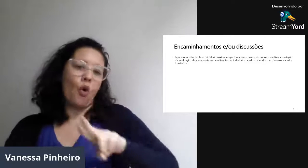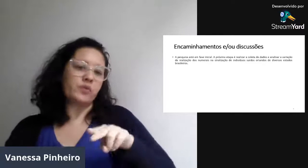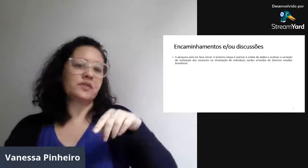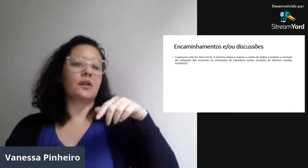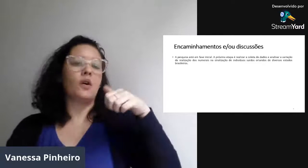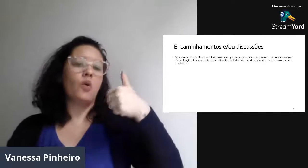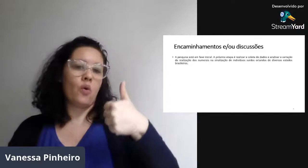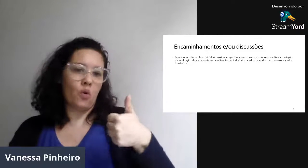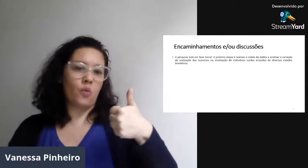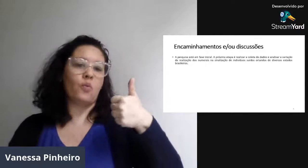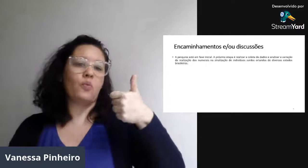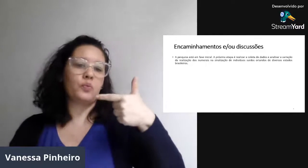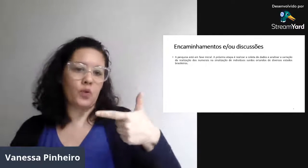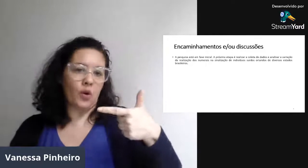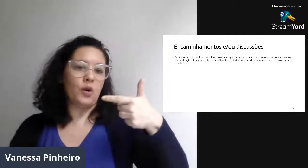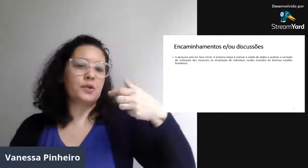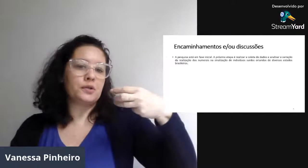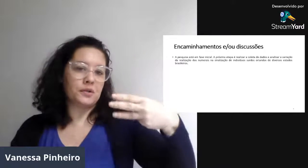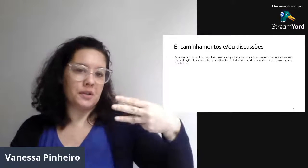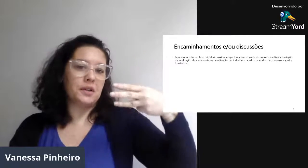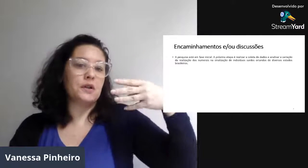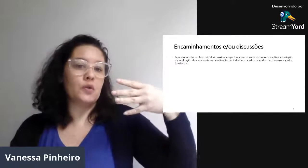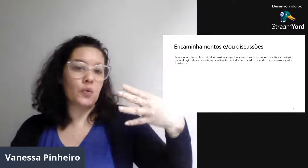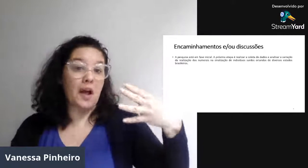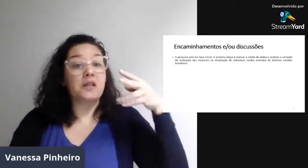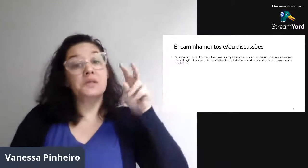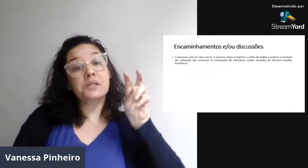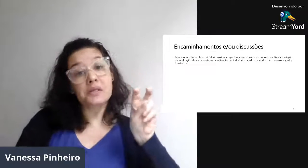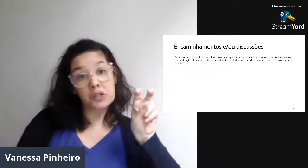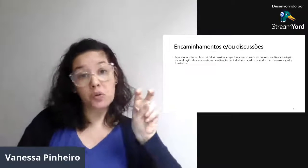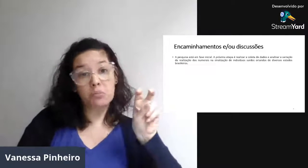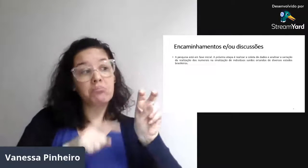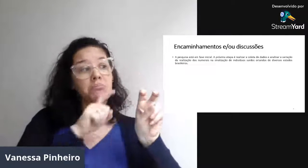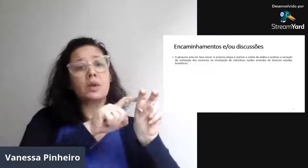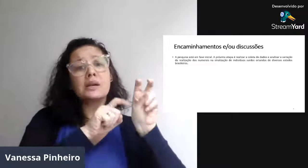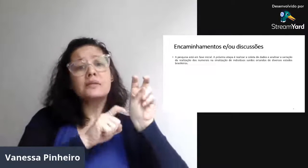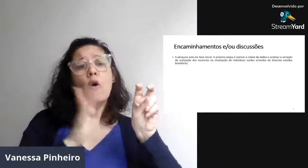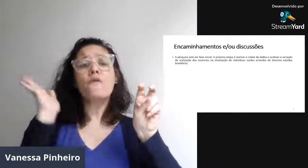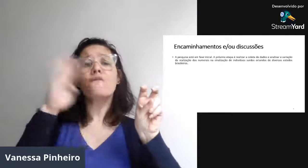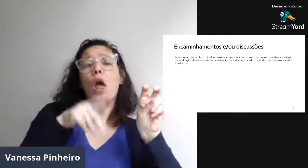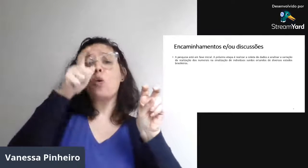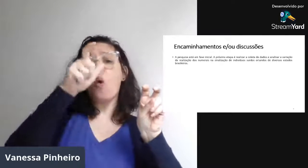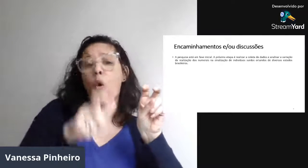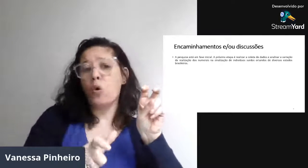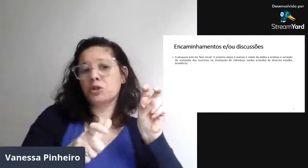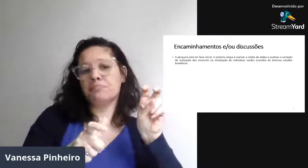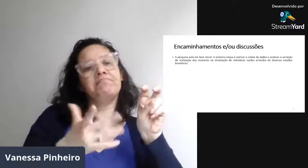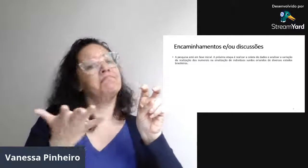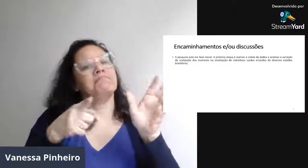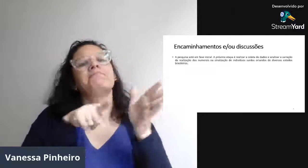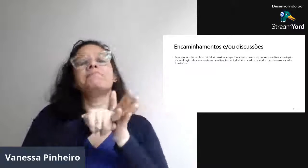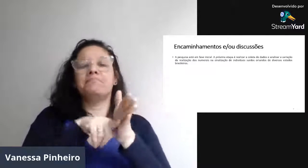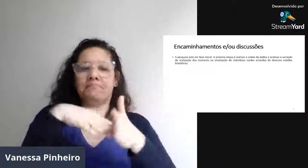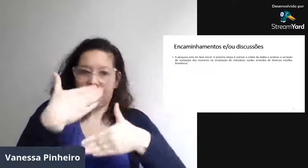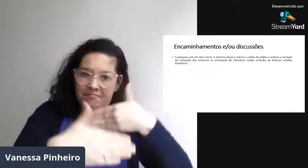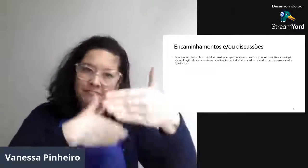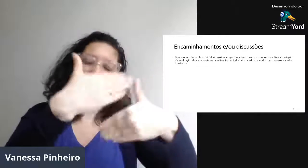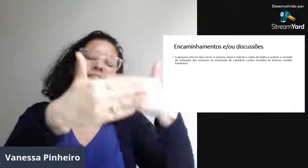Rio, por exemplo, usa também dessa forma, um, dois, três, quatro, cinco, né? E o cinco, esse cinco veio de onde?